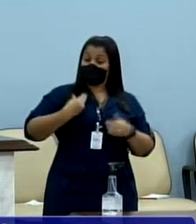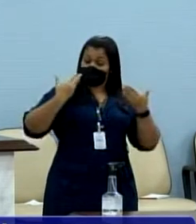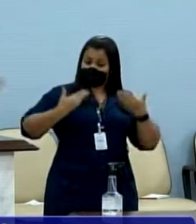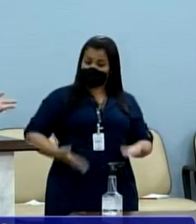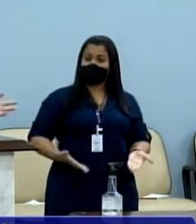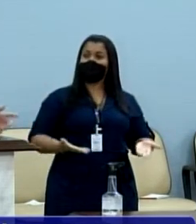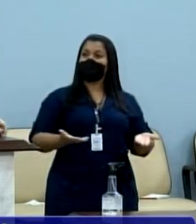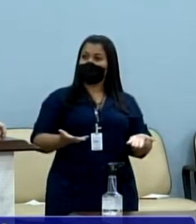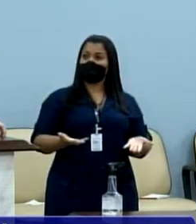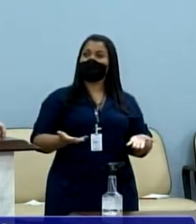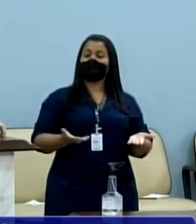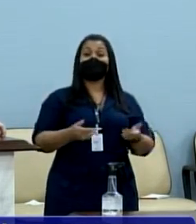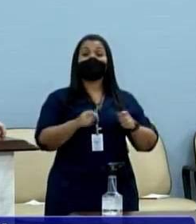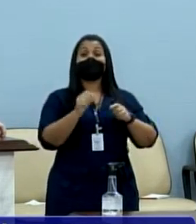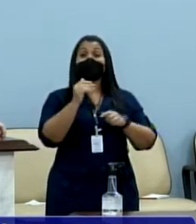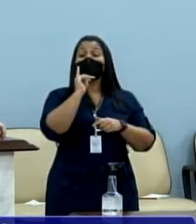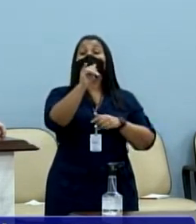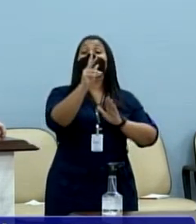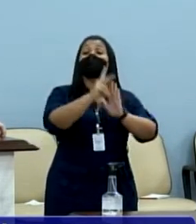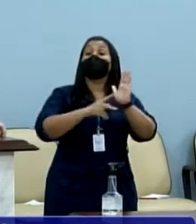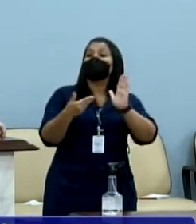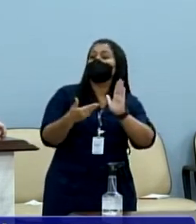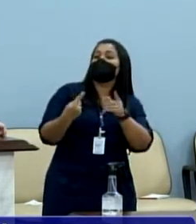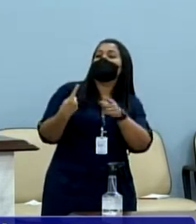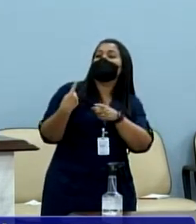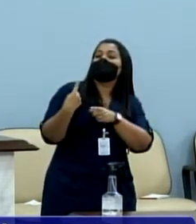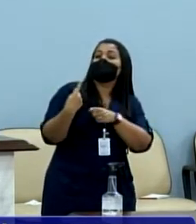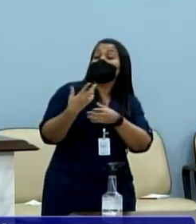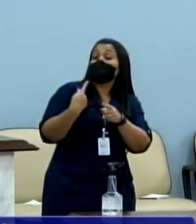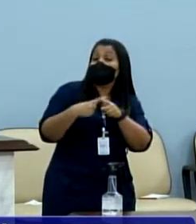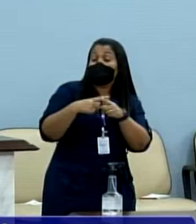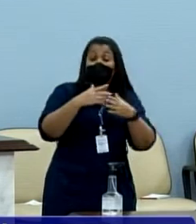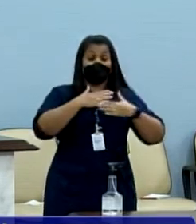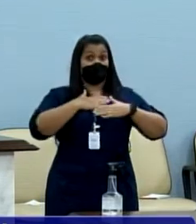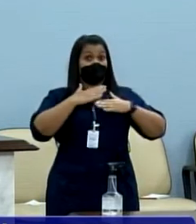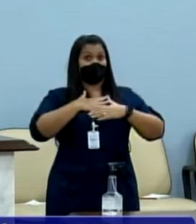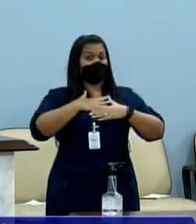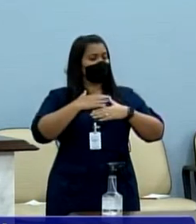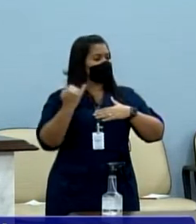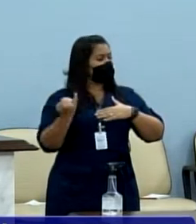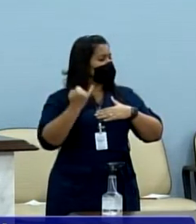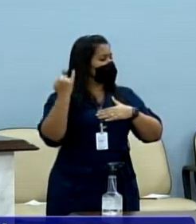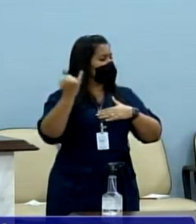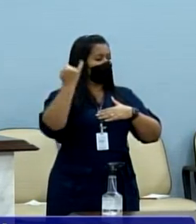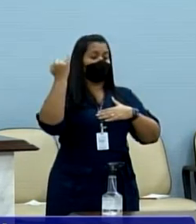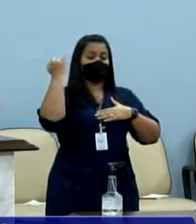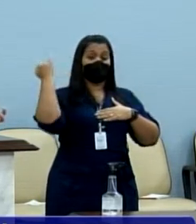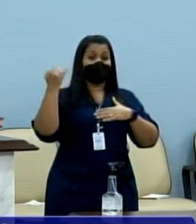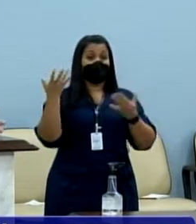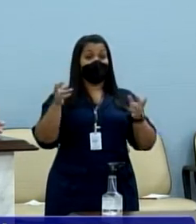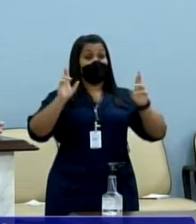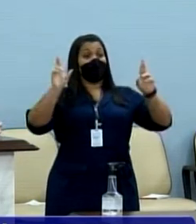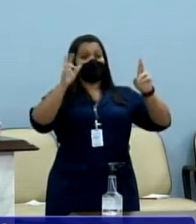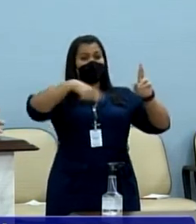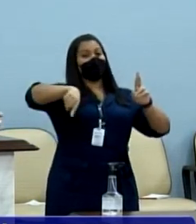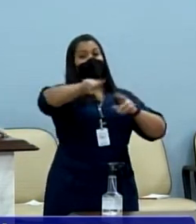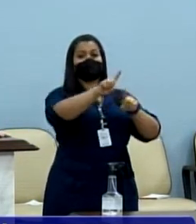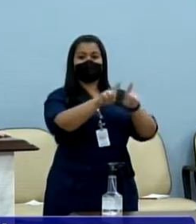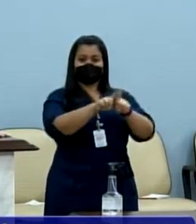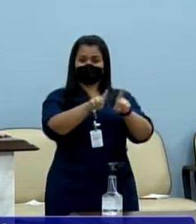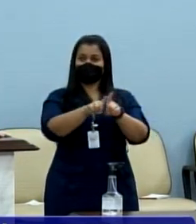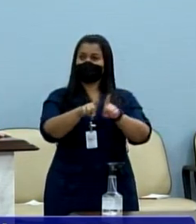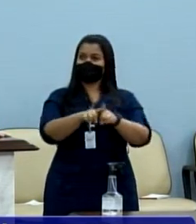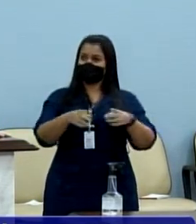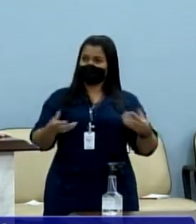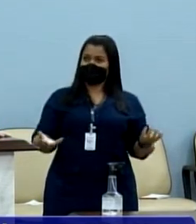falando um pouco desse projeto, que para mim é muito importante e eu espero que seja também para vocês, que coloquem